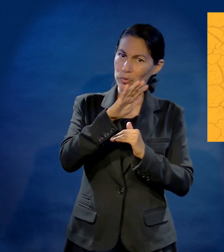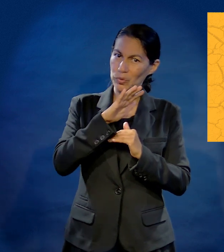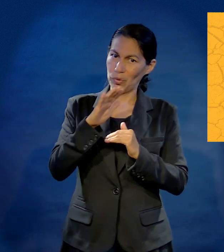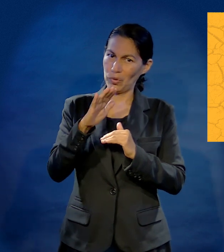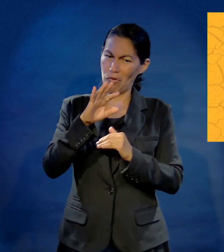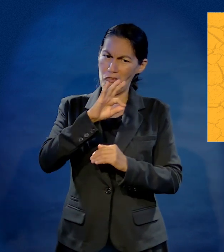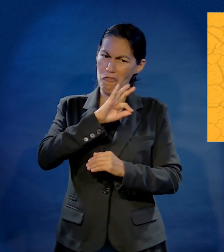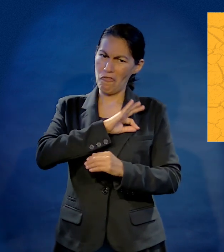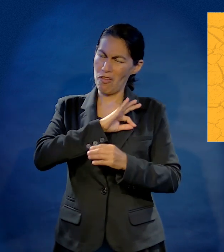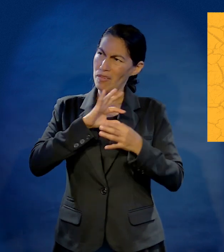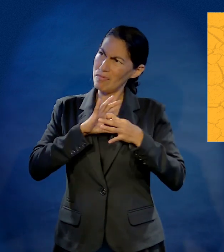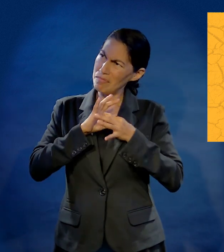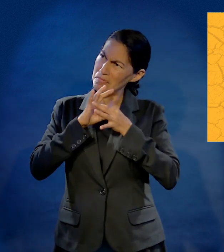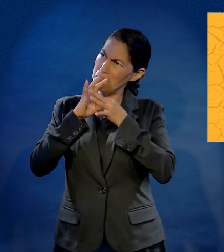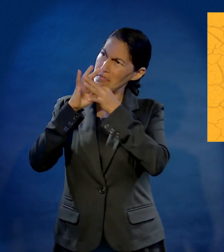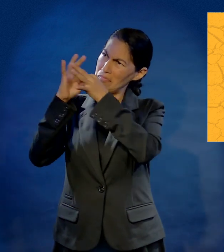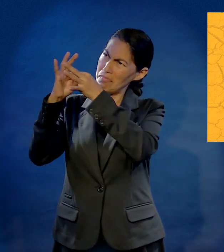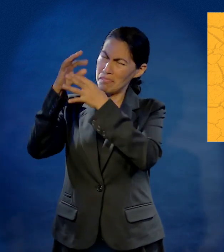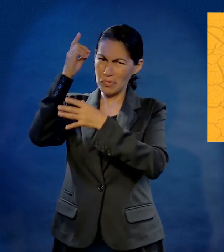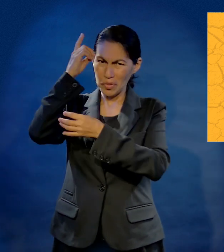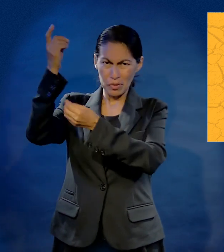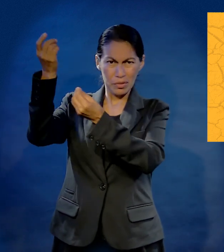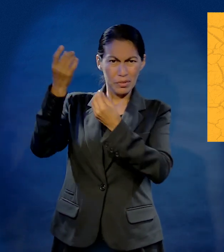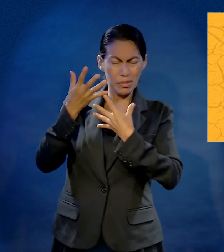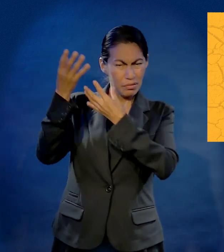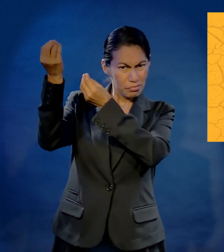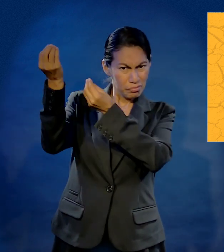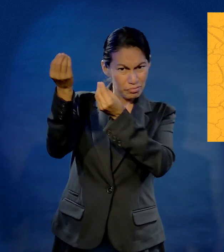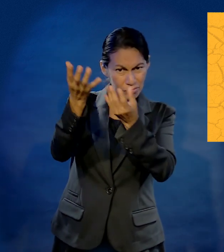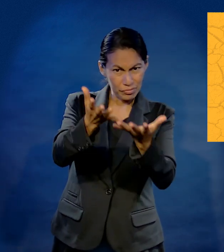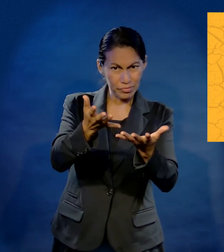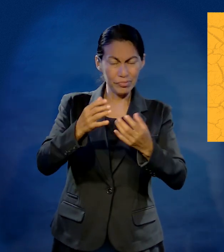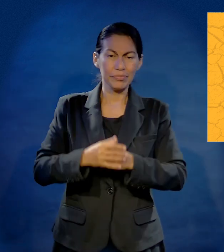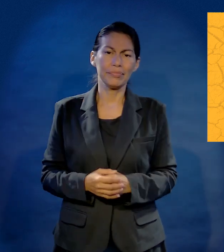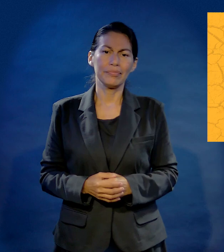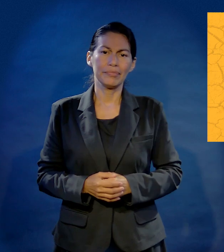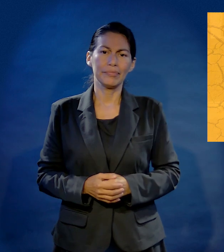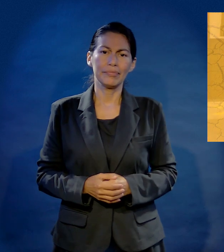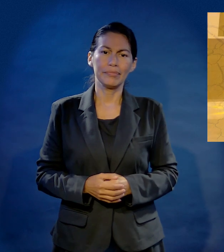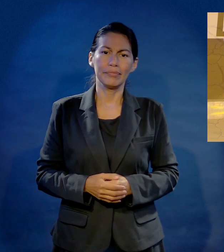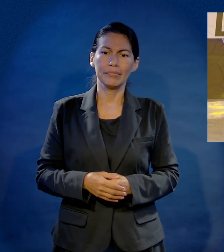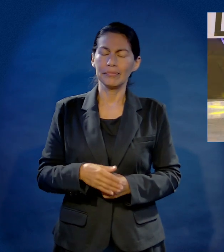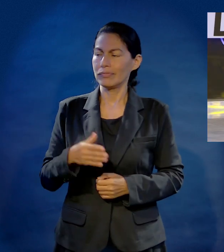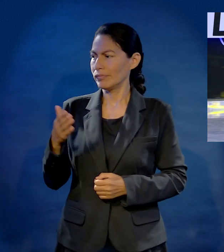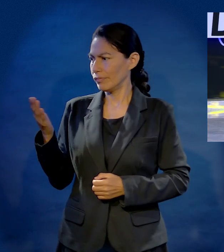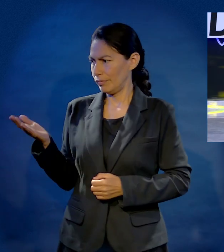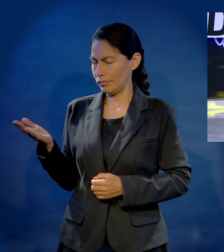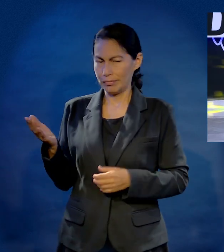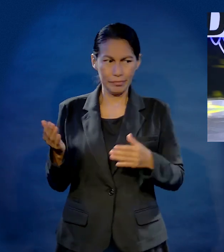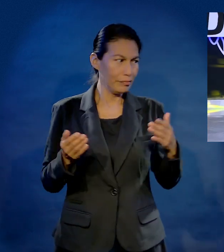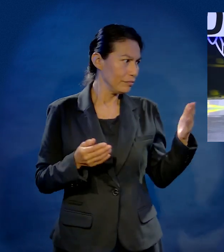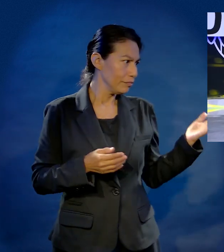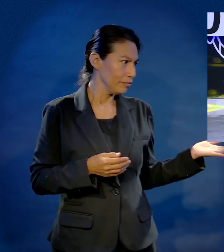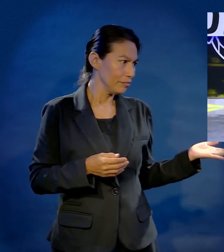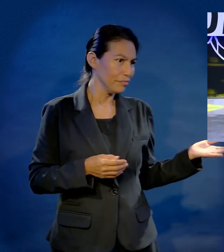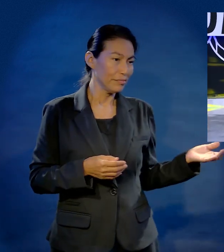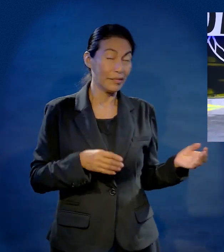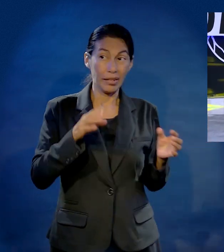sino que piense con buen juicio según la medida de fe que Dios ha distribuido a cada uno. Dígale al de al lado,